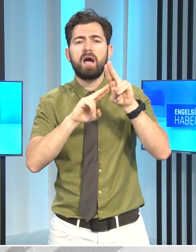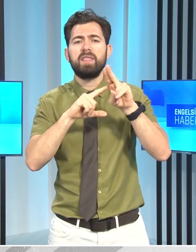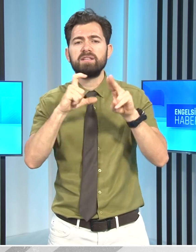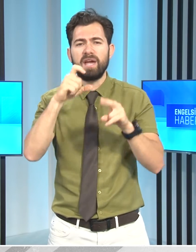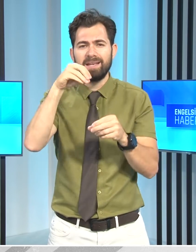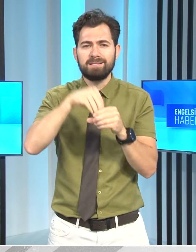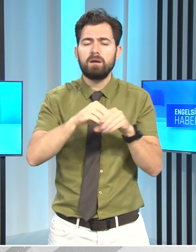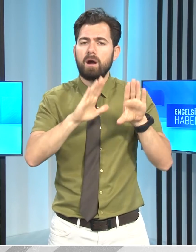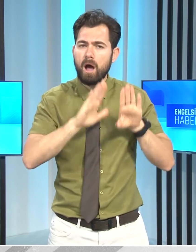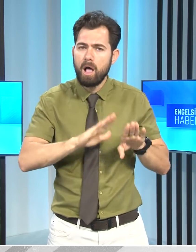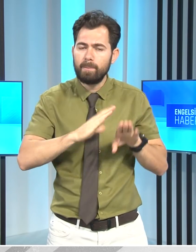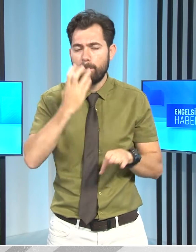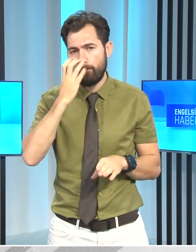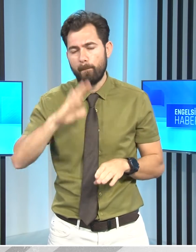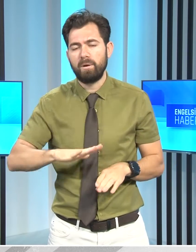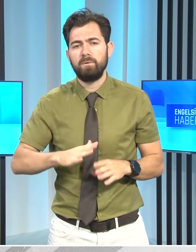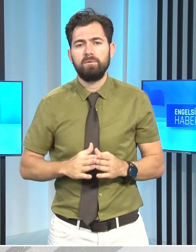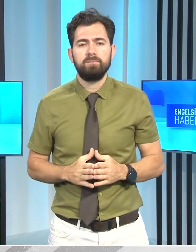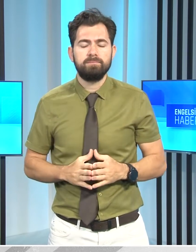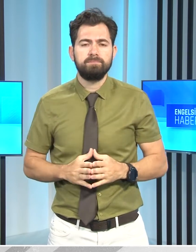Türk Cumhuriyeti'nde kalması bekleniyor.